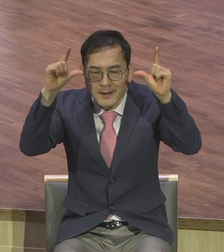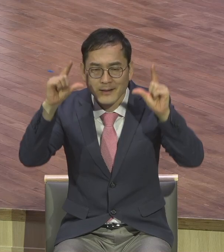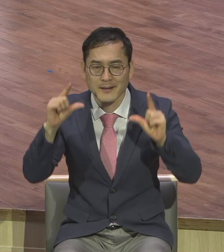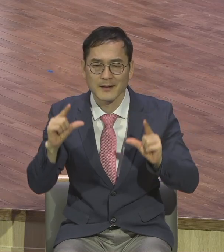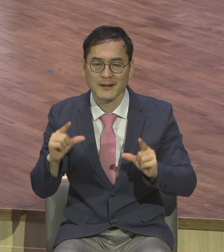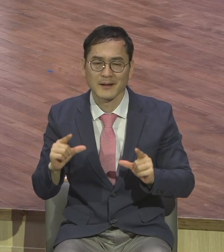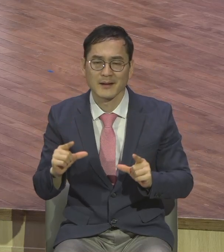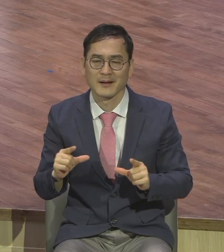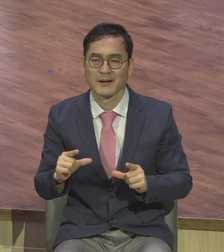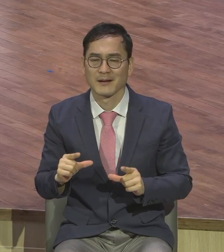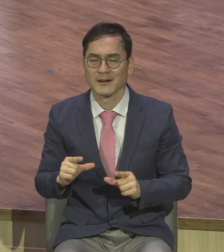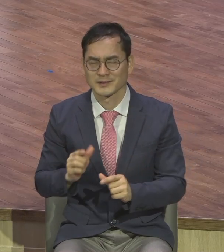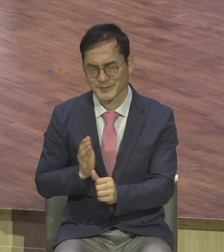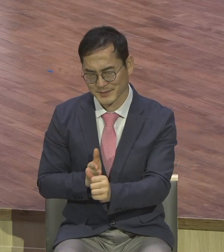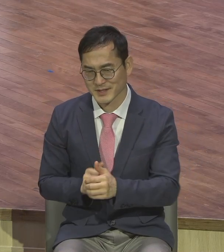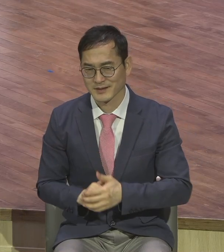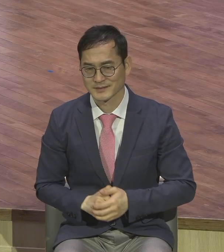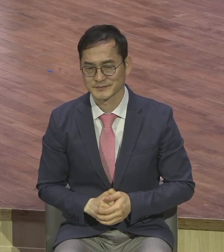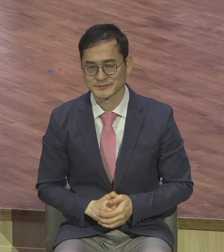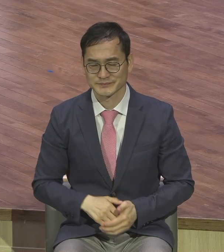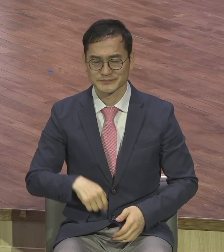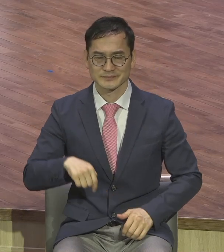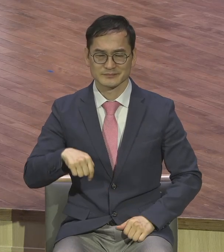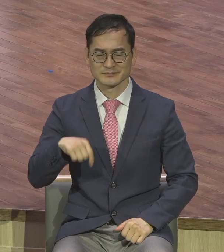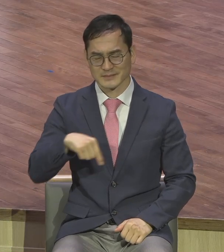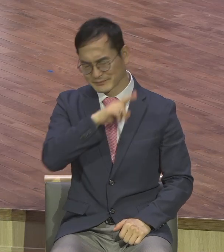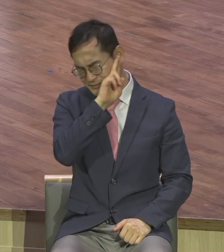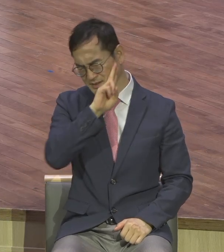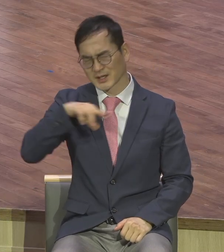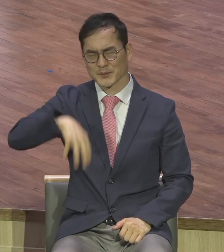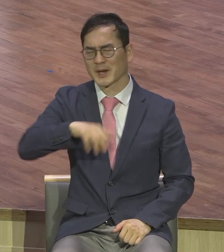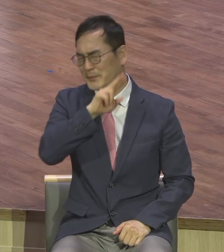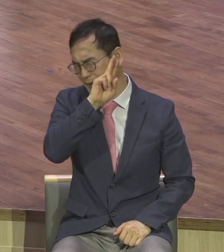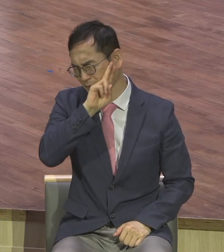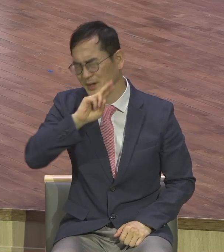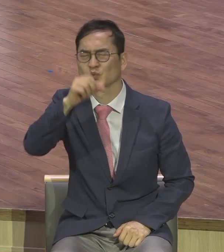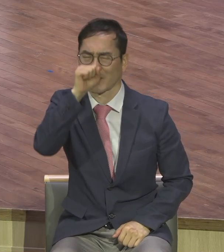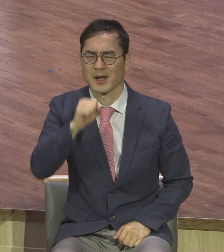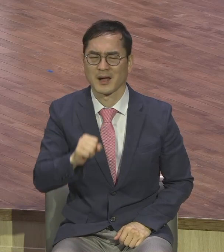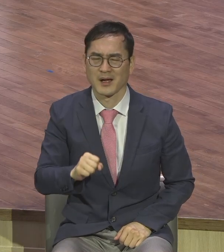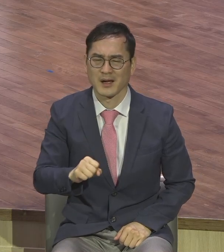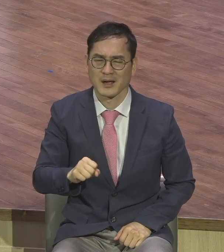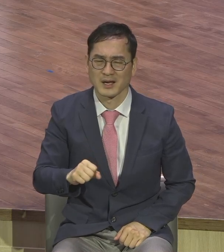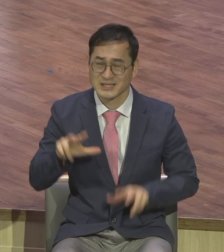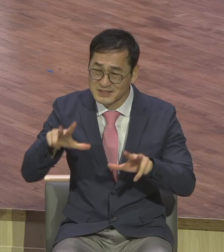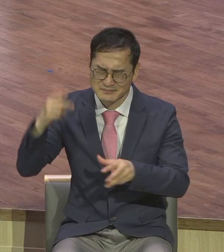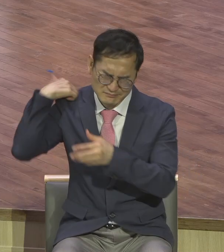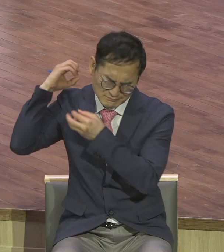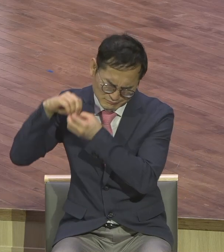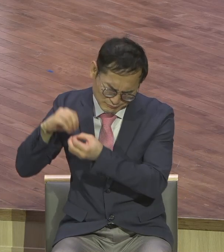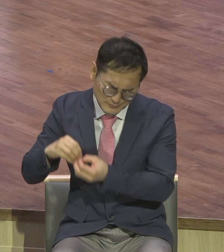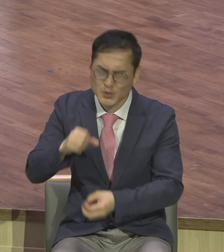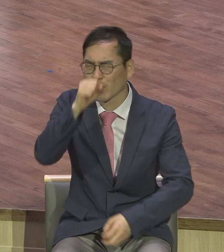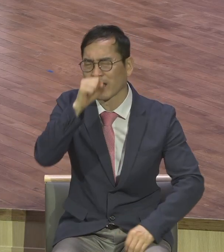여기가 조사오니 옛 털에 갇혀가지고 옛 털에 갇혀가지고 있는 그런